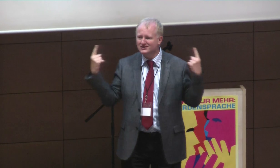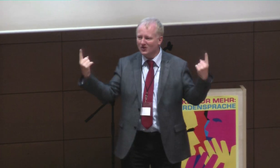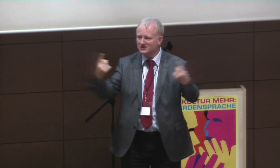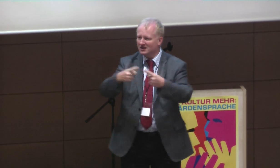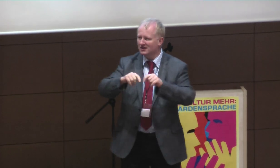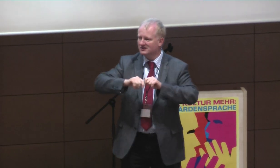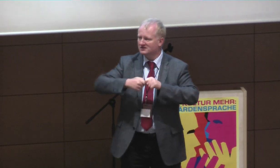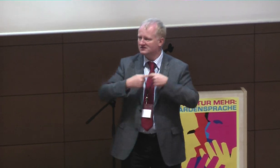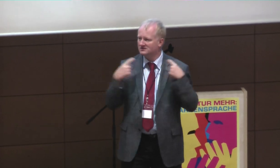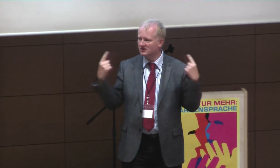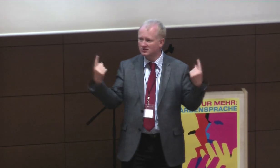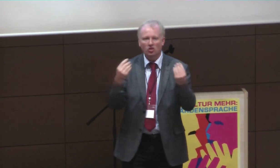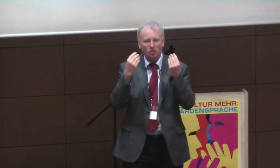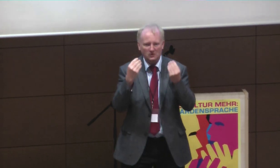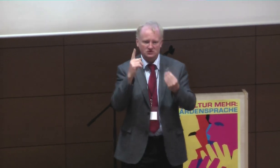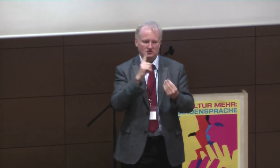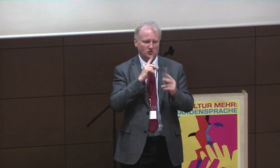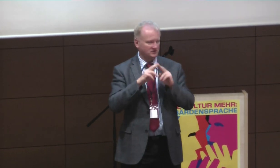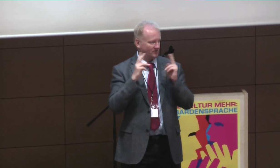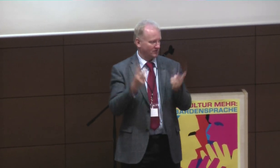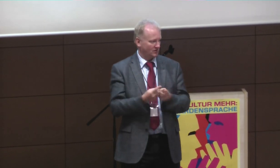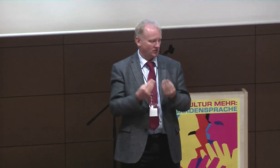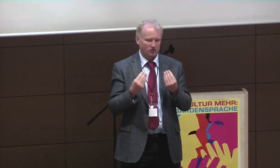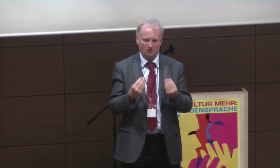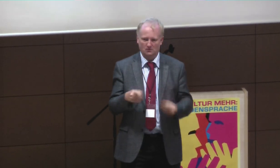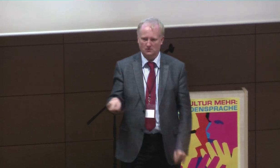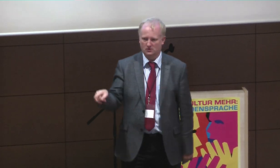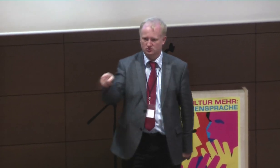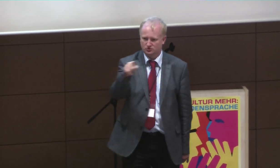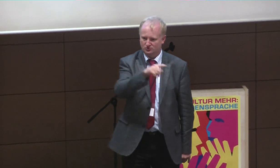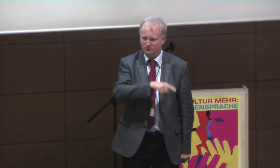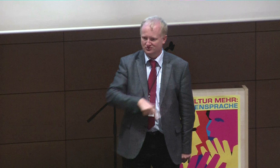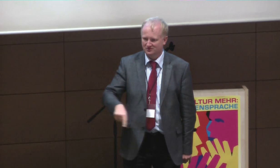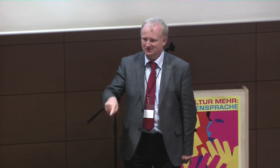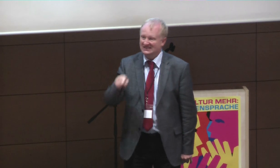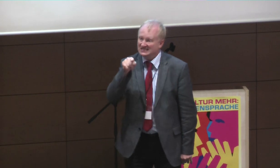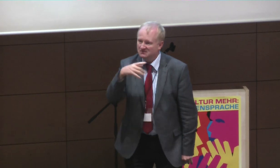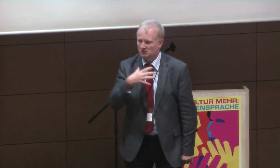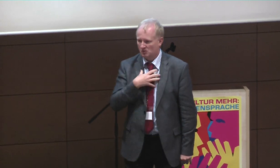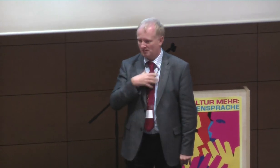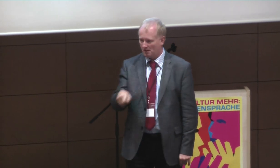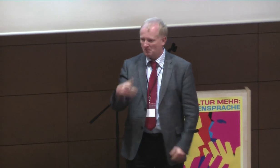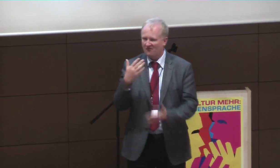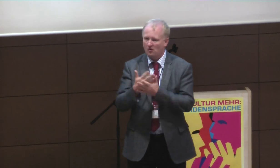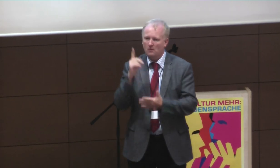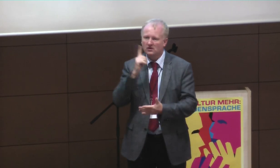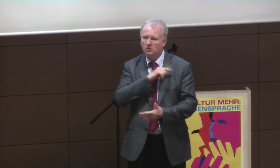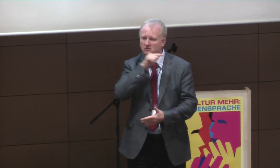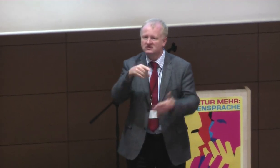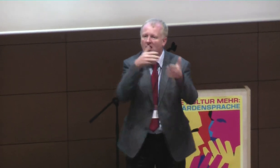wenn bei den Gehörlosen bei 40 Grad Raumtemperatur, ähm, diskutiert wird, das ist, glaub ich, ein klassischer Unterschied, den wir da haben, und das ist auch